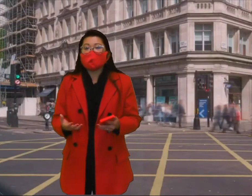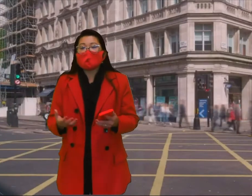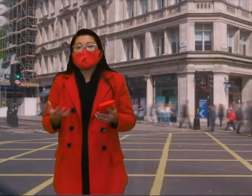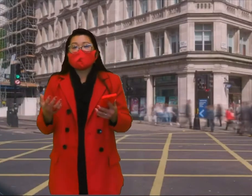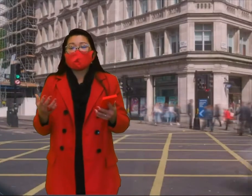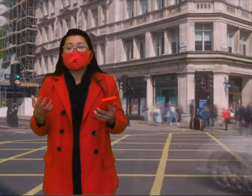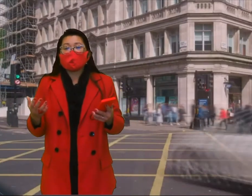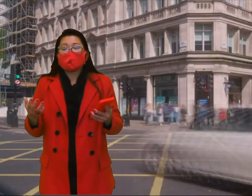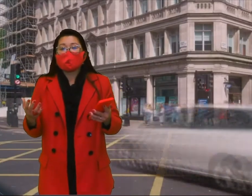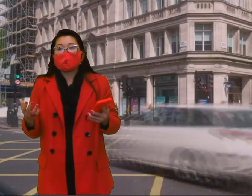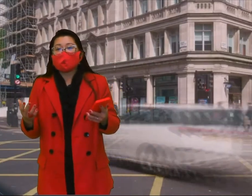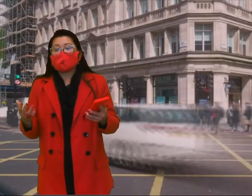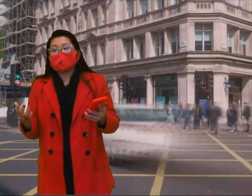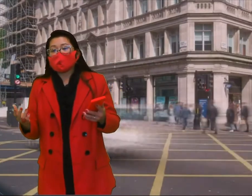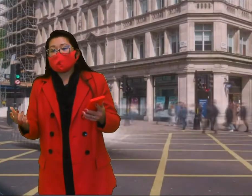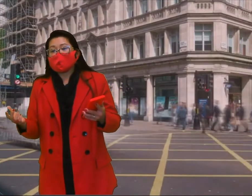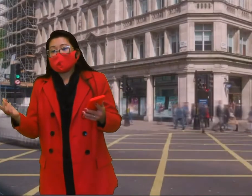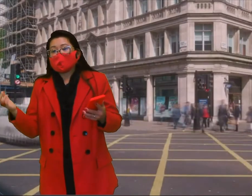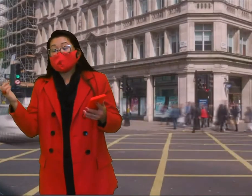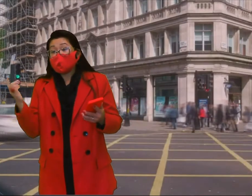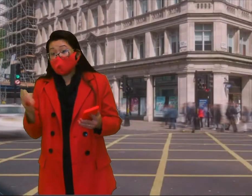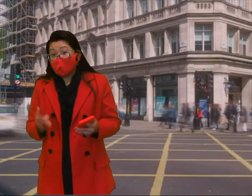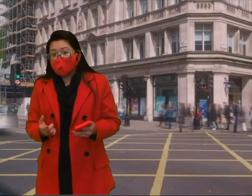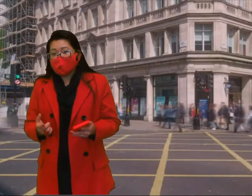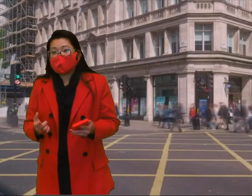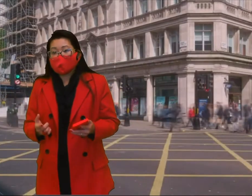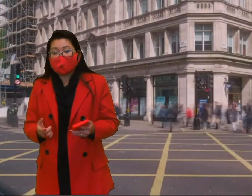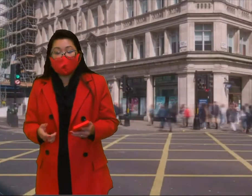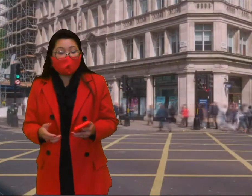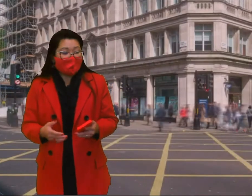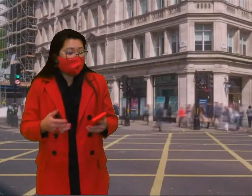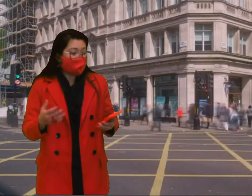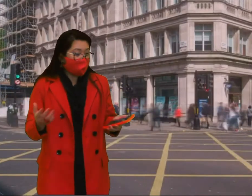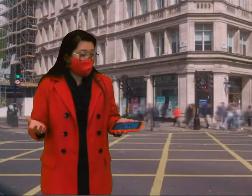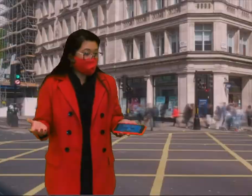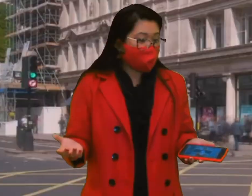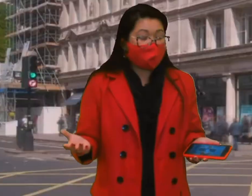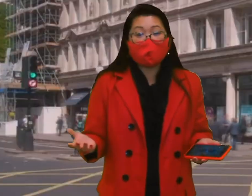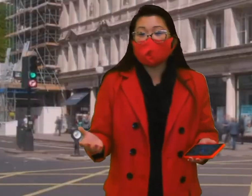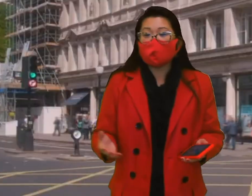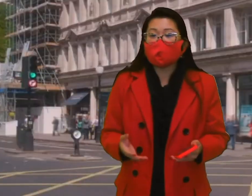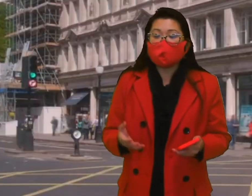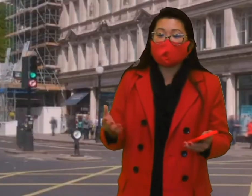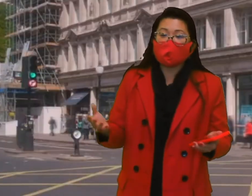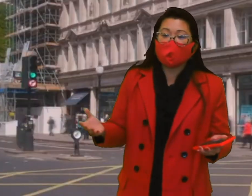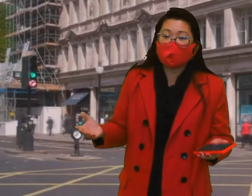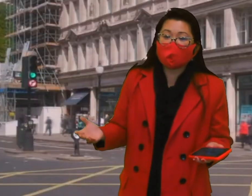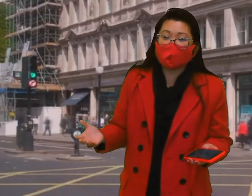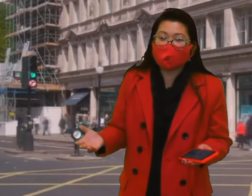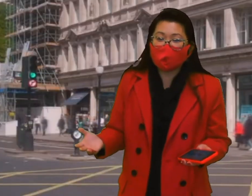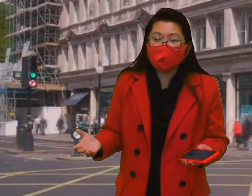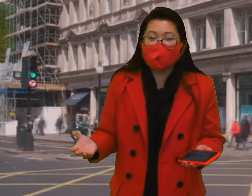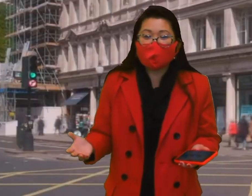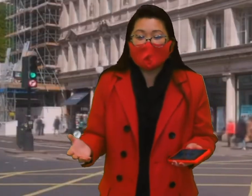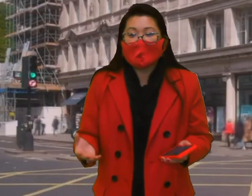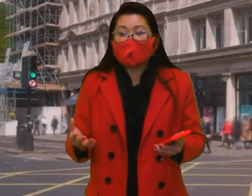visual. Ok? Então, eu espero que vocês tenham gostado. Este